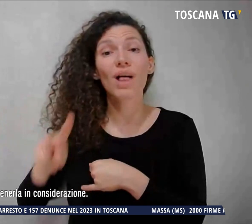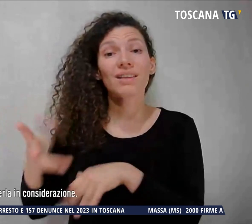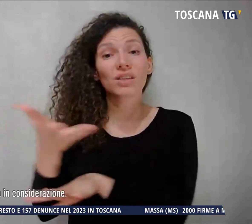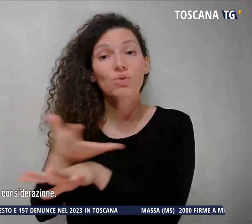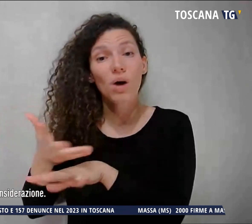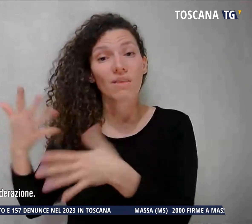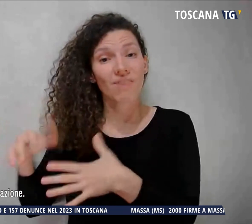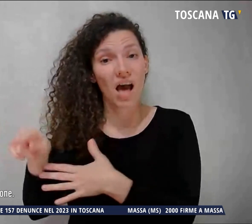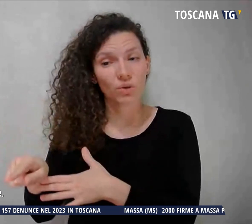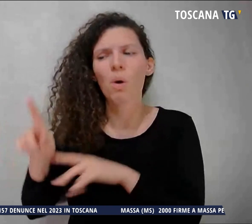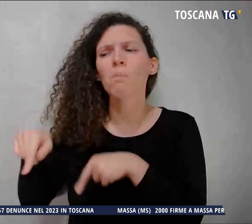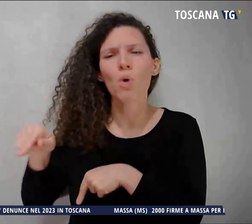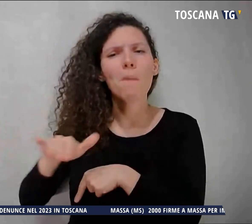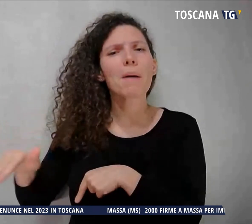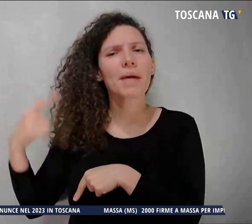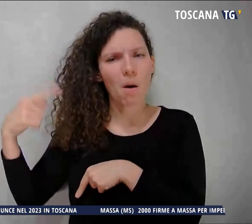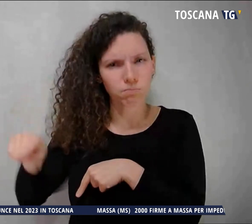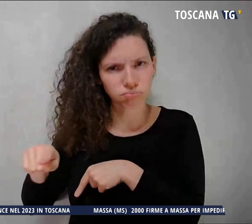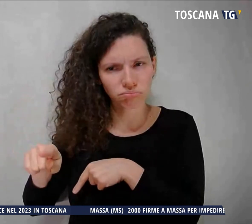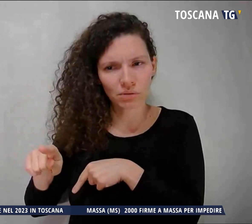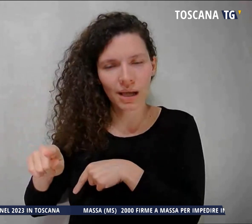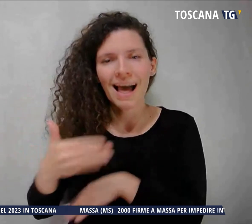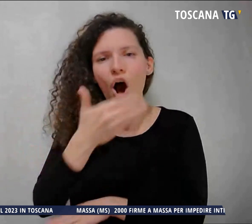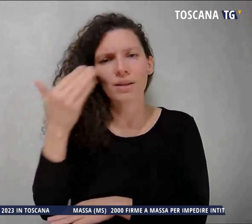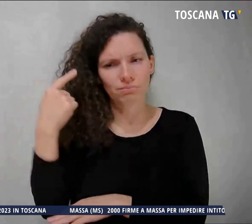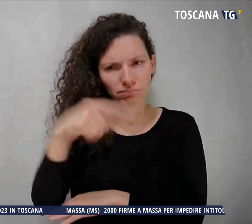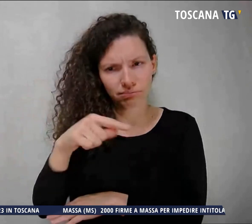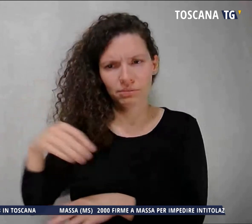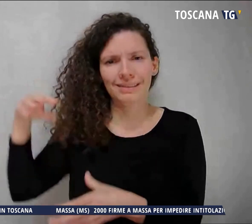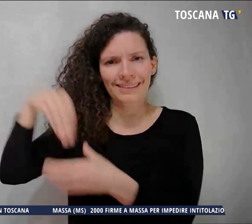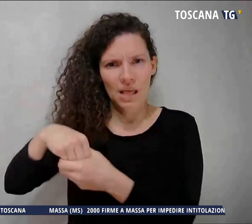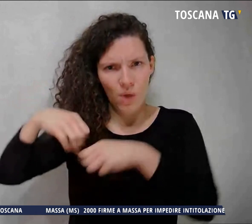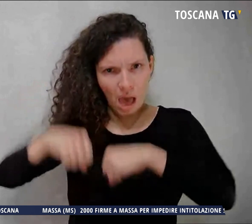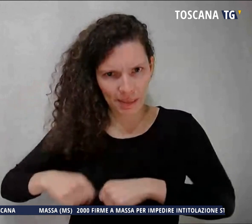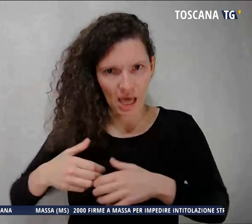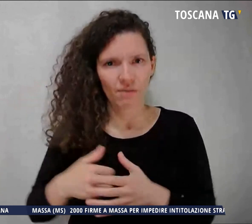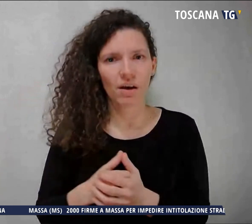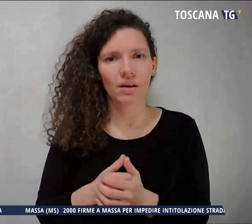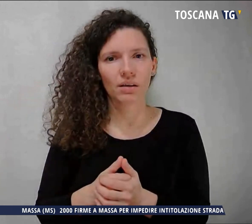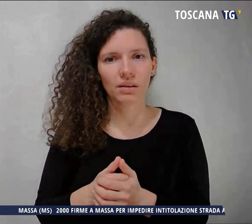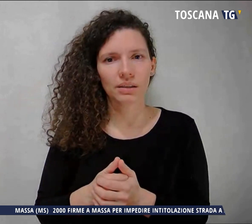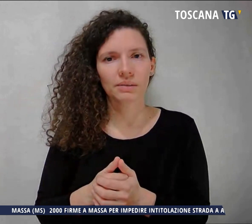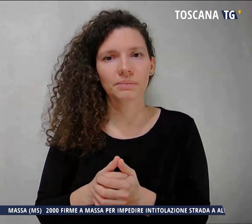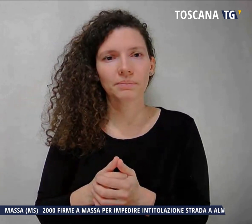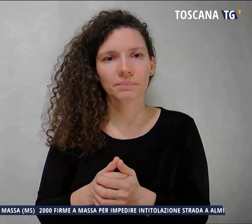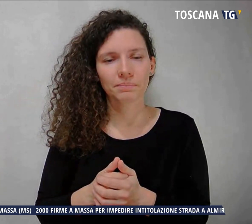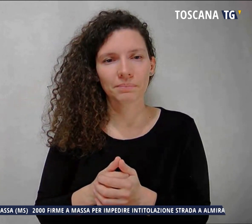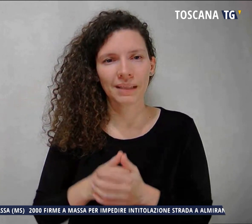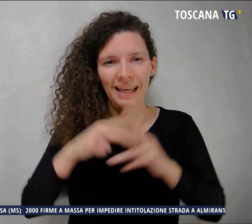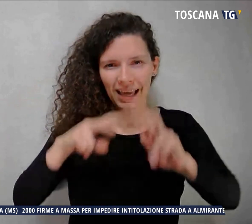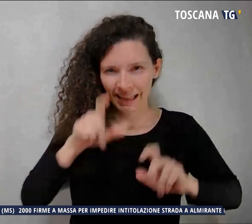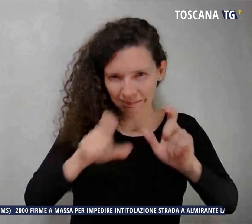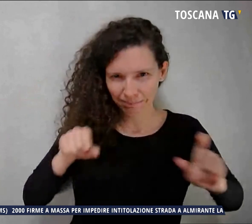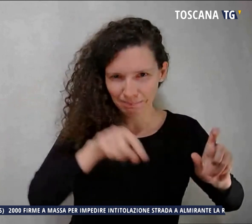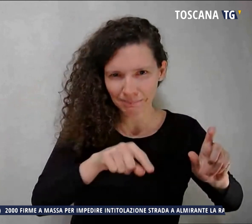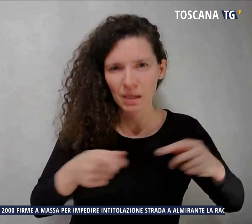dentro l'ex albergo. Gli inquirenti e gli investigatori dei carabinieri